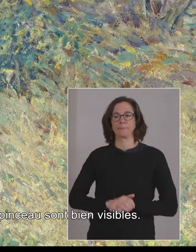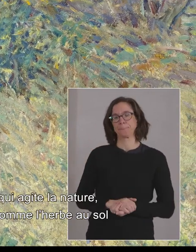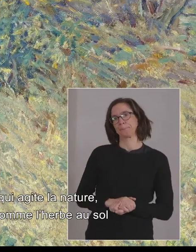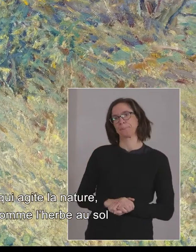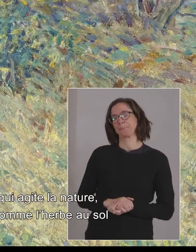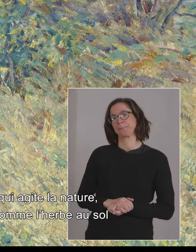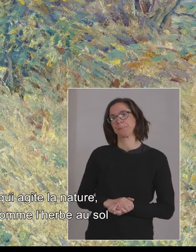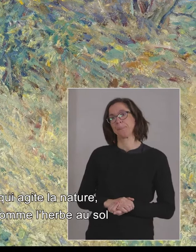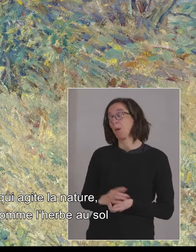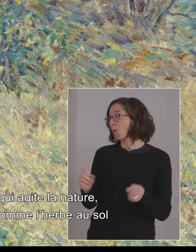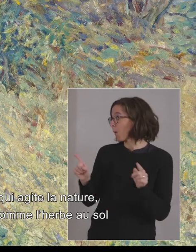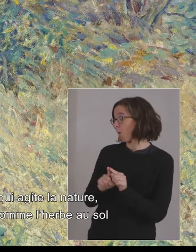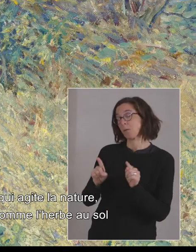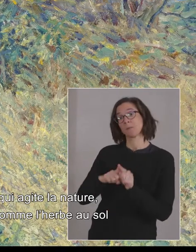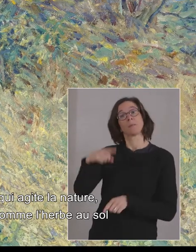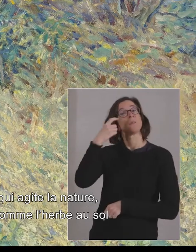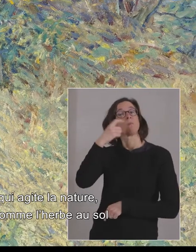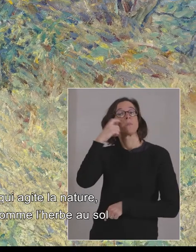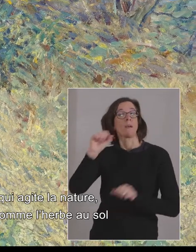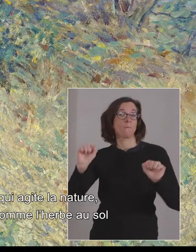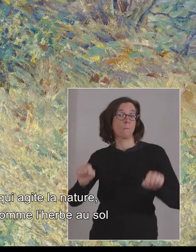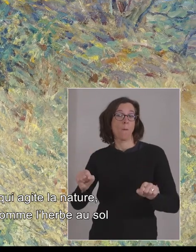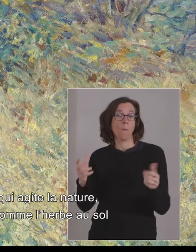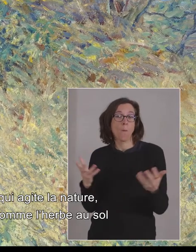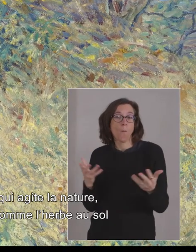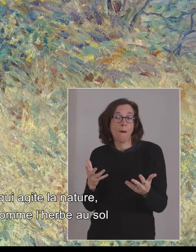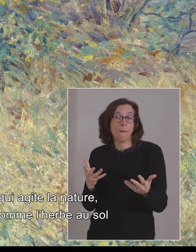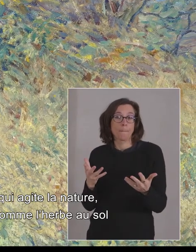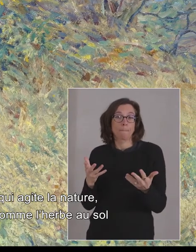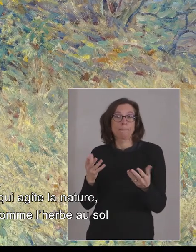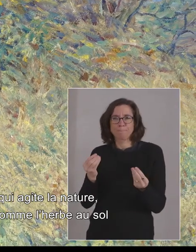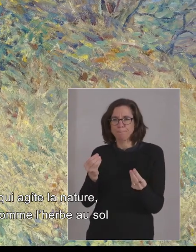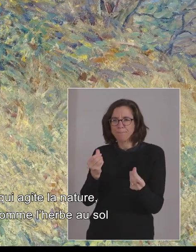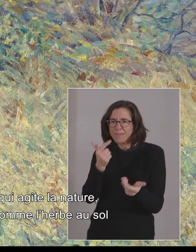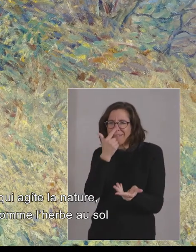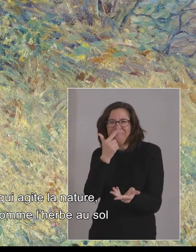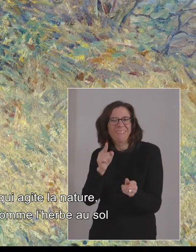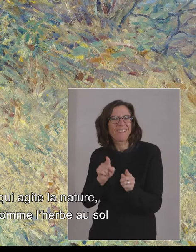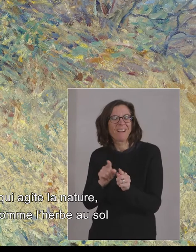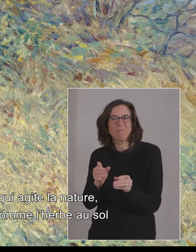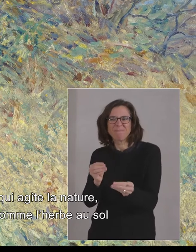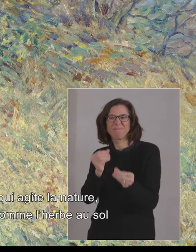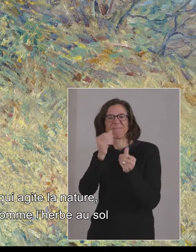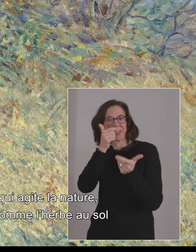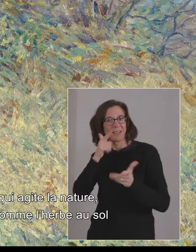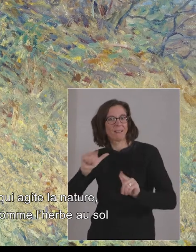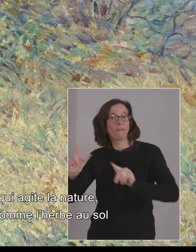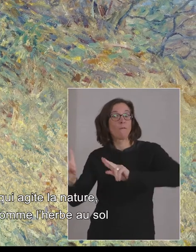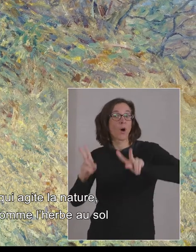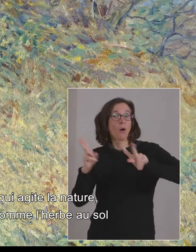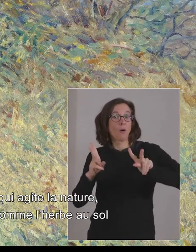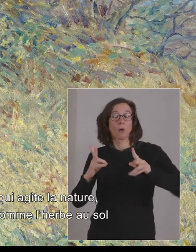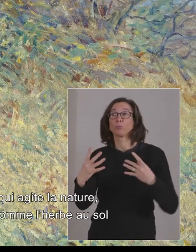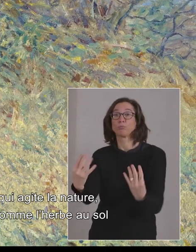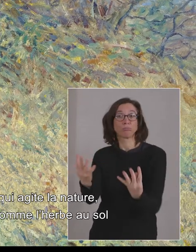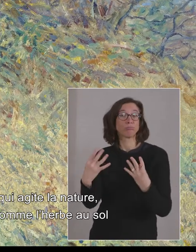Nous pouvons aussi observer la sensation du vent qui agite la nature. Les arbres